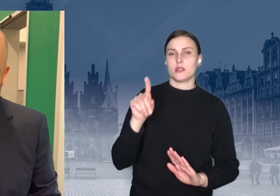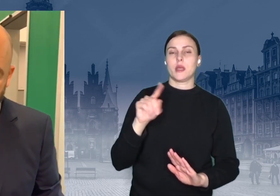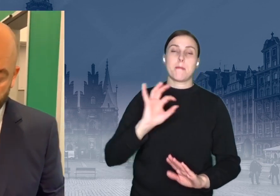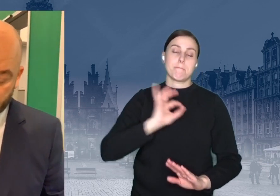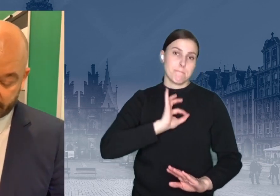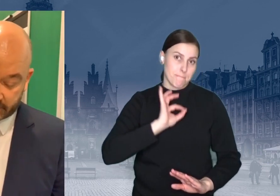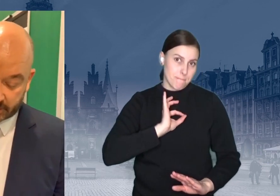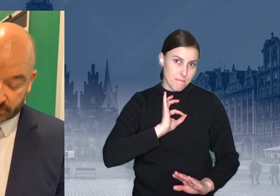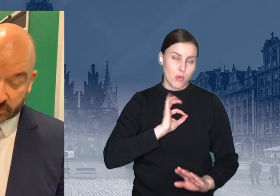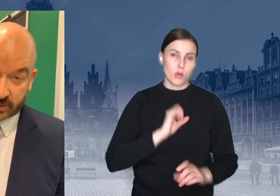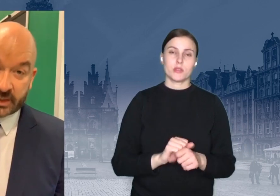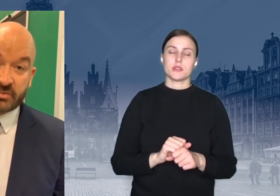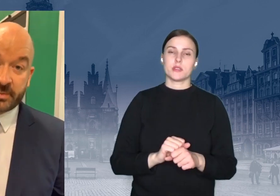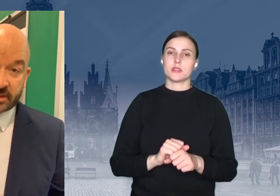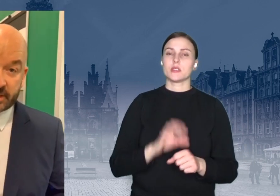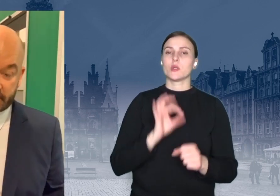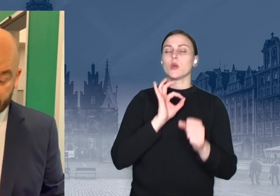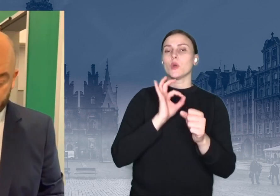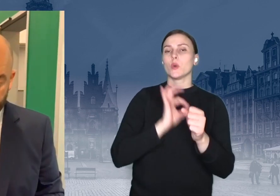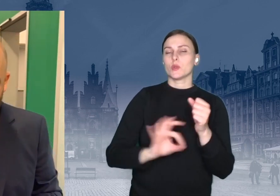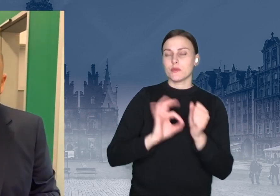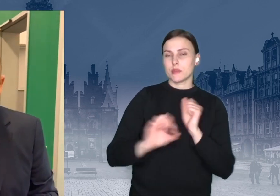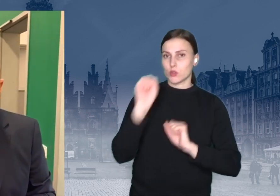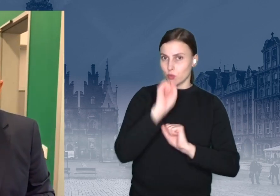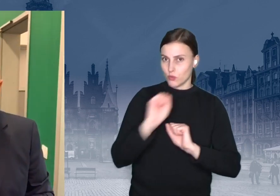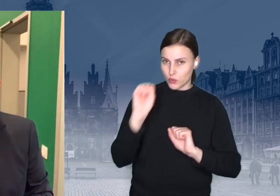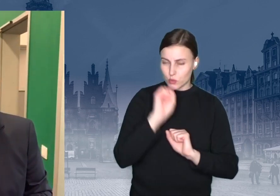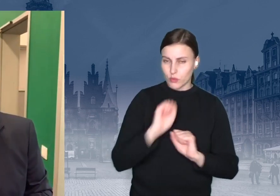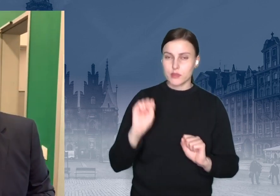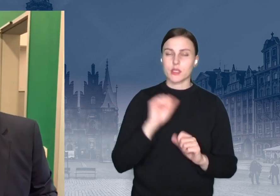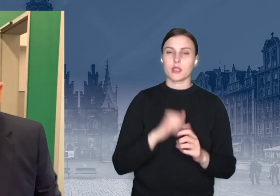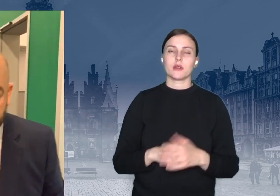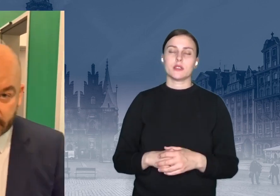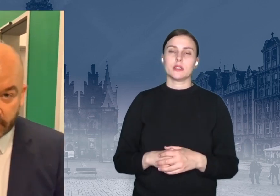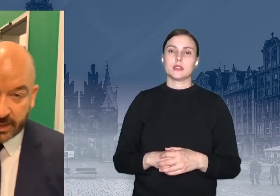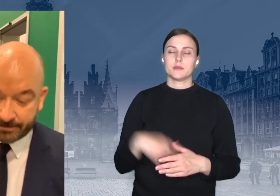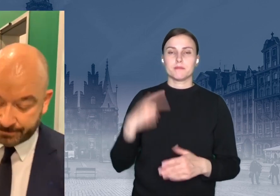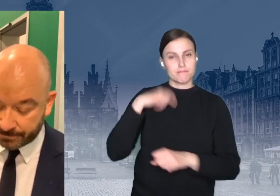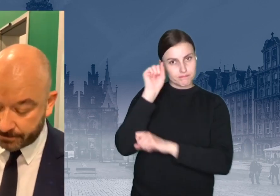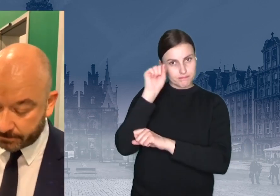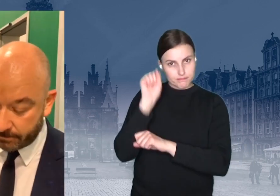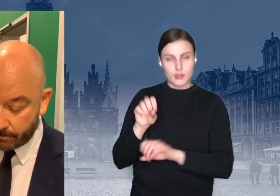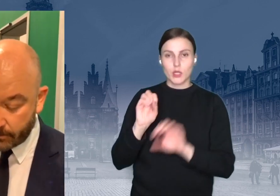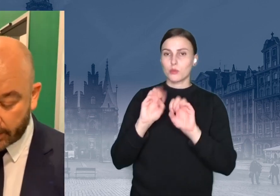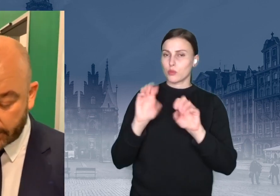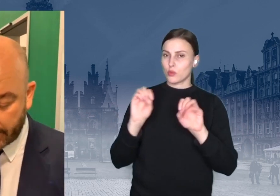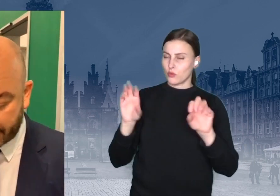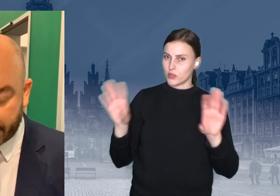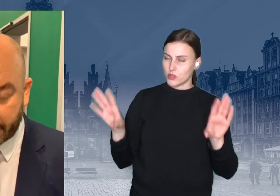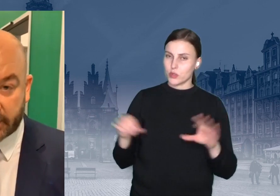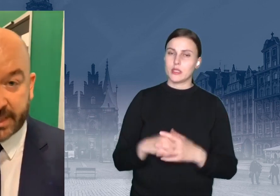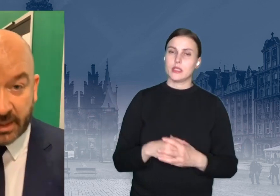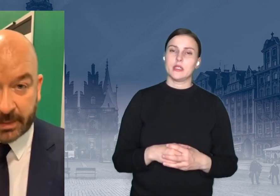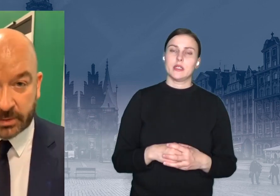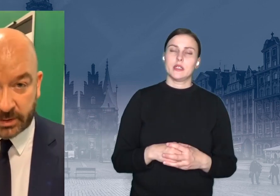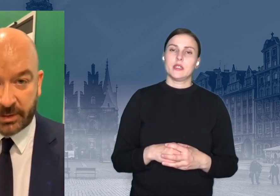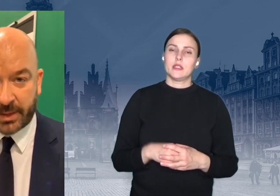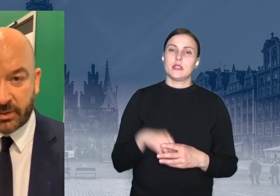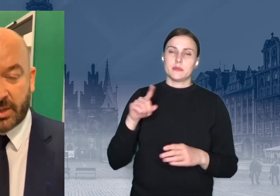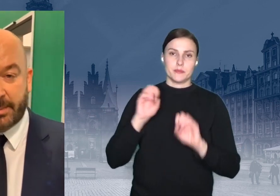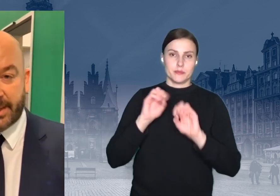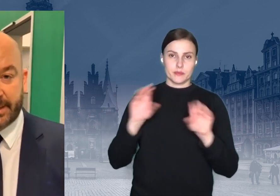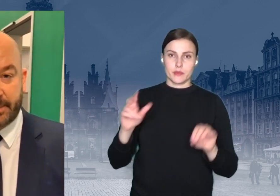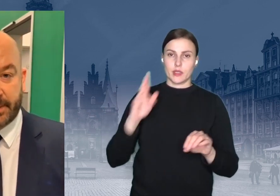Uniwersytetu Wrocławskiego. międzyczasie ukłony dla pana profesora Kiełba, który został rektorem